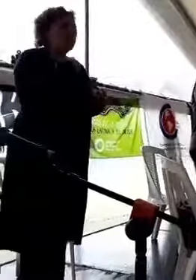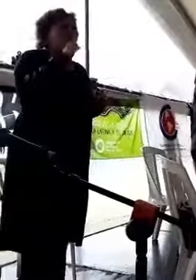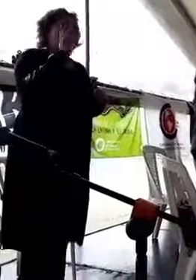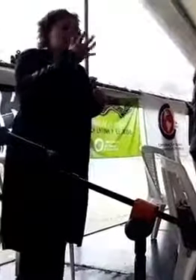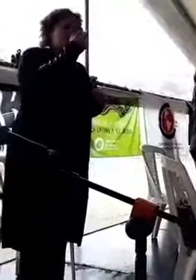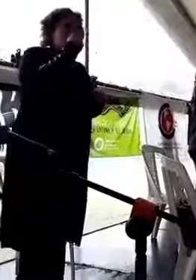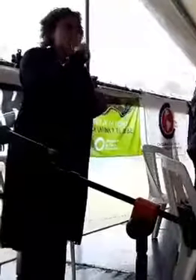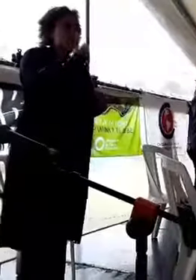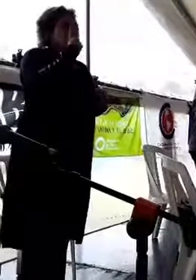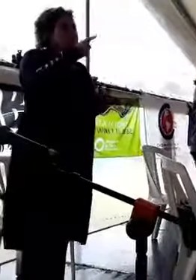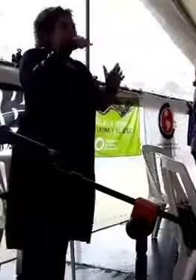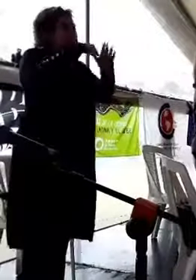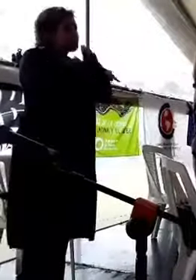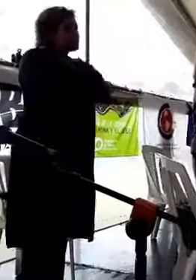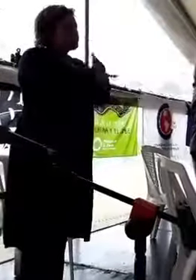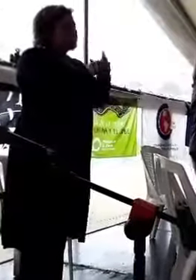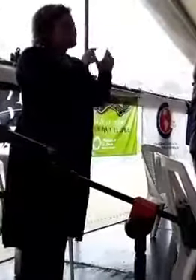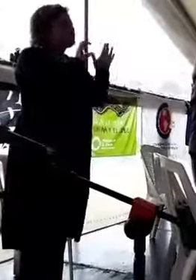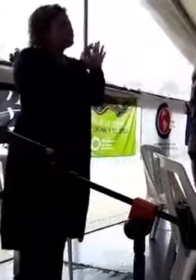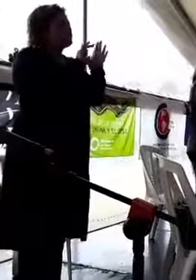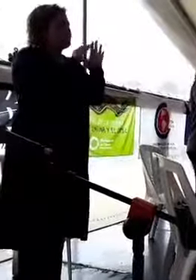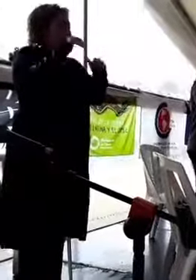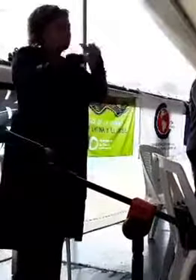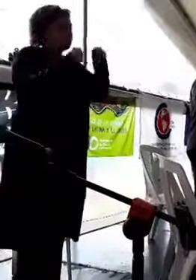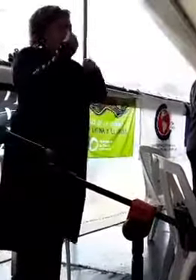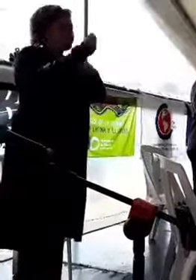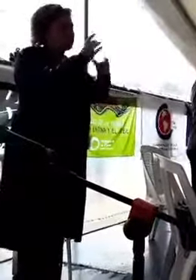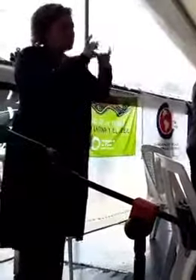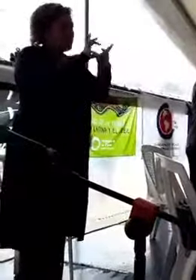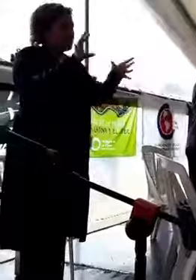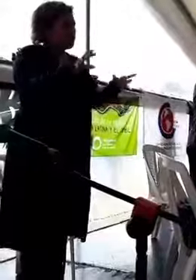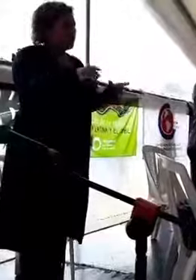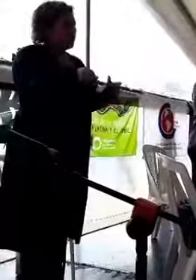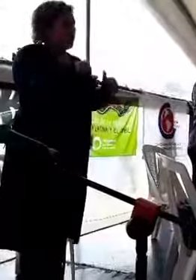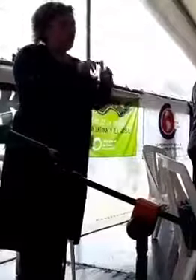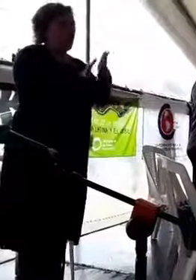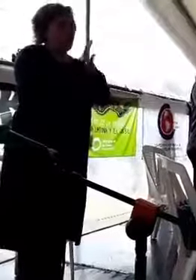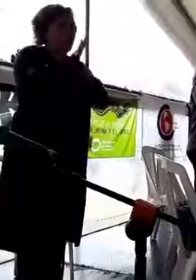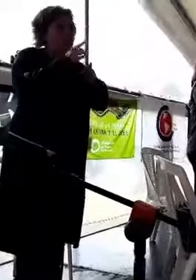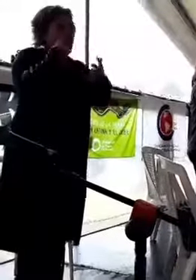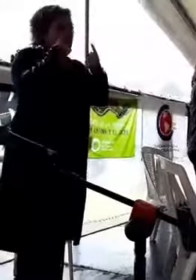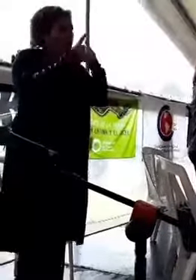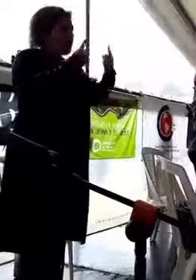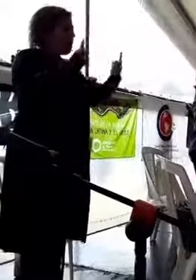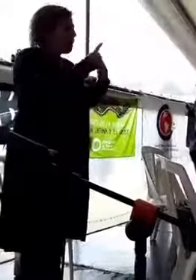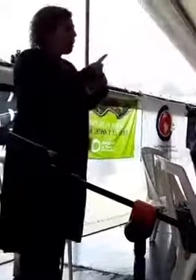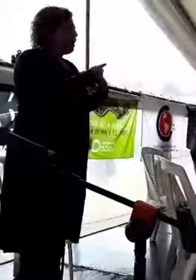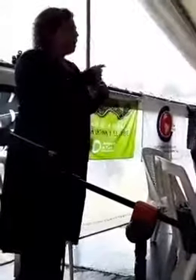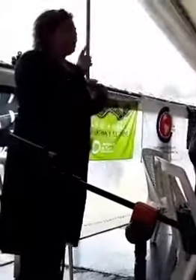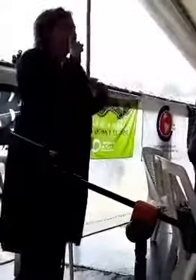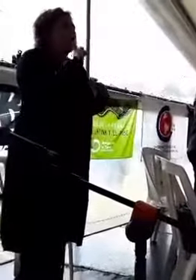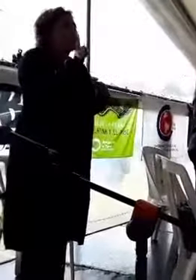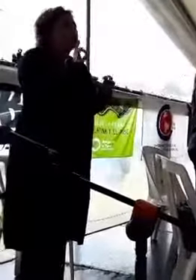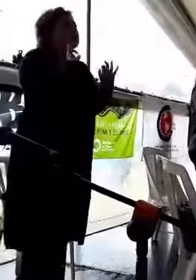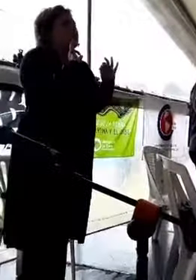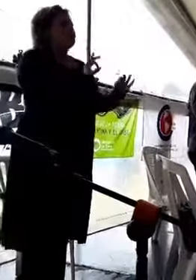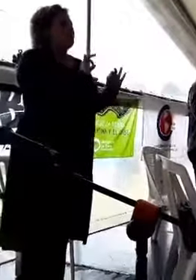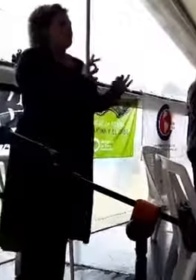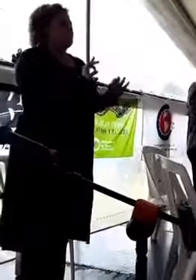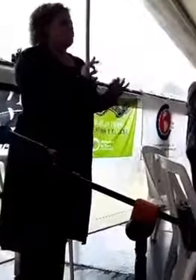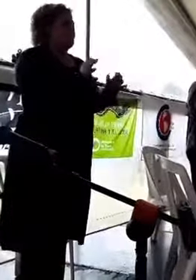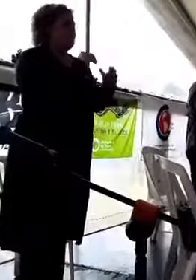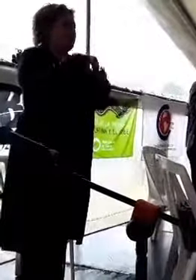e profundizar a democracia. Como eu ouvi por amanhã, não nos é suficiente a